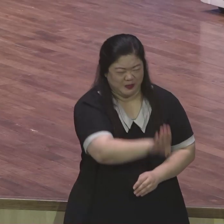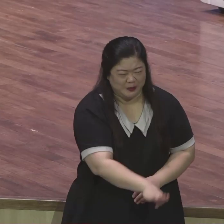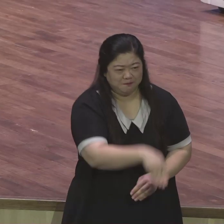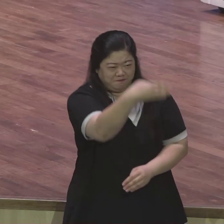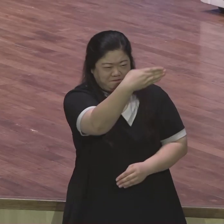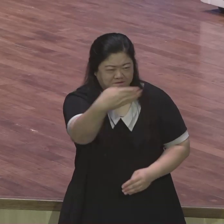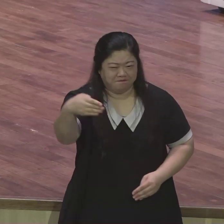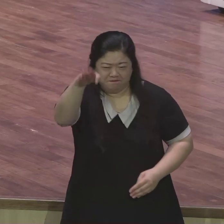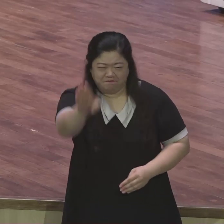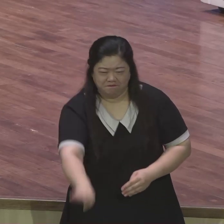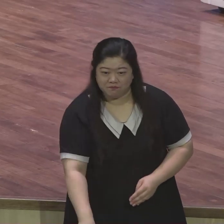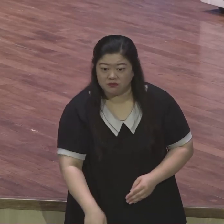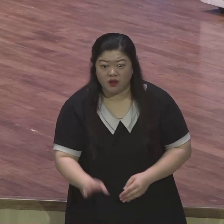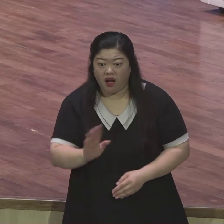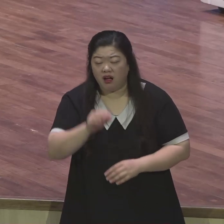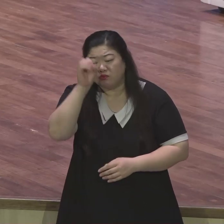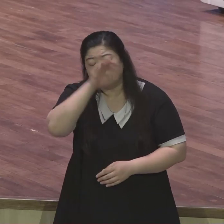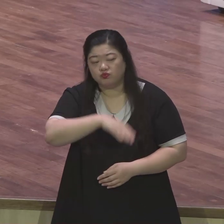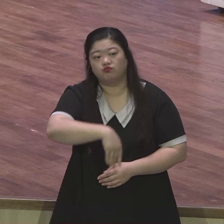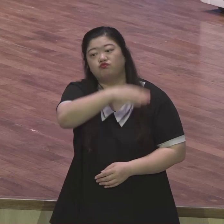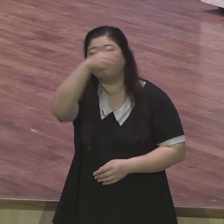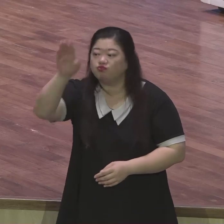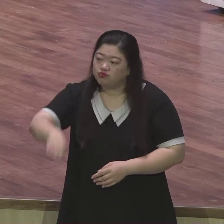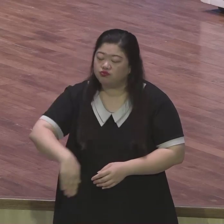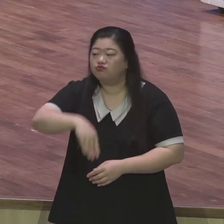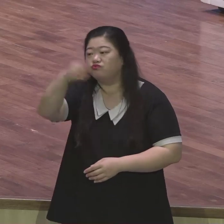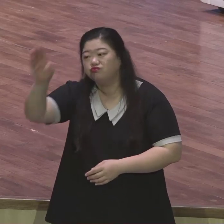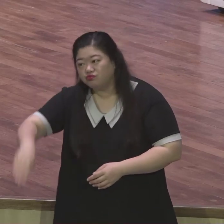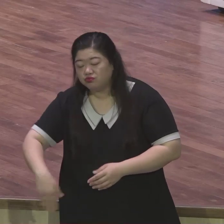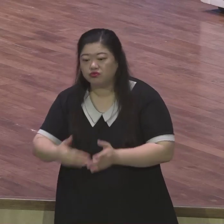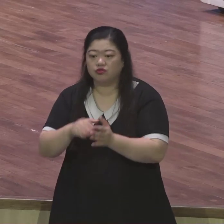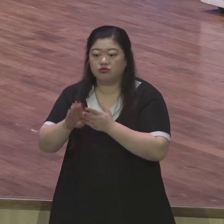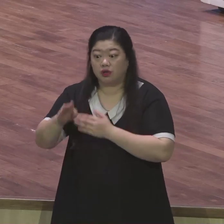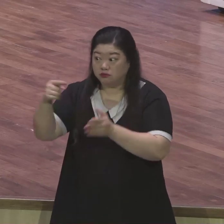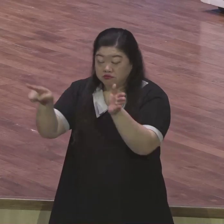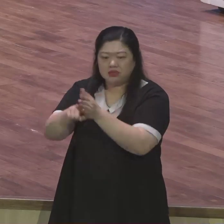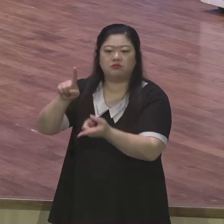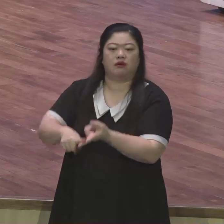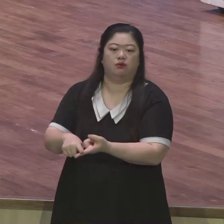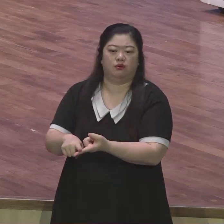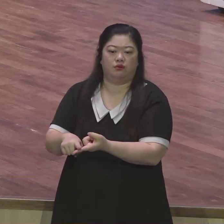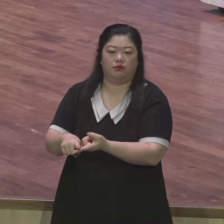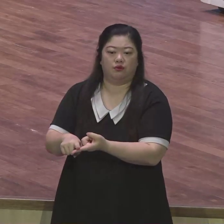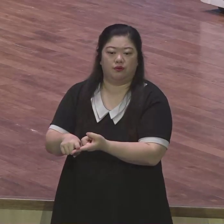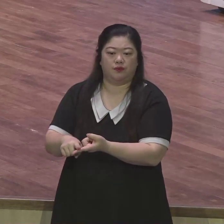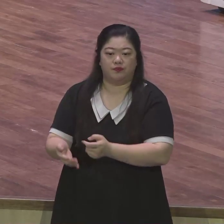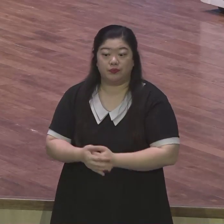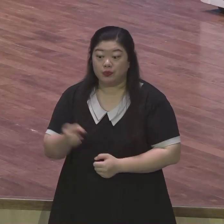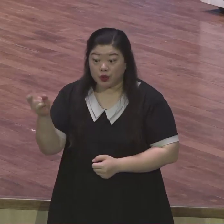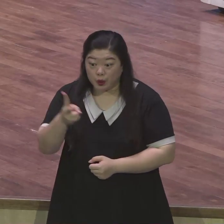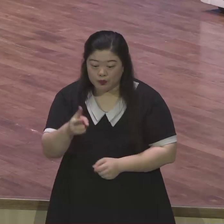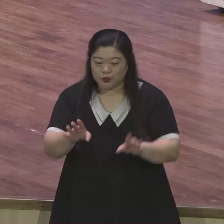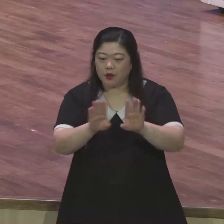복음이에요 민숙 21장 8절에 여하께서 모세게 이르시되 불뱀을 만들어 장대 위에 매달아라